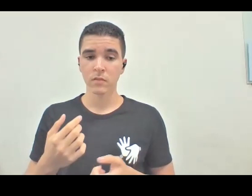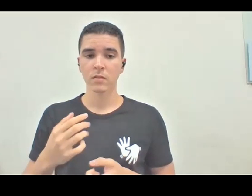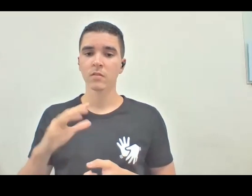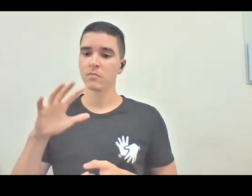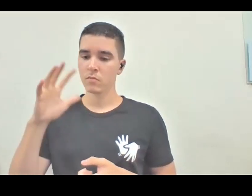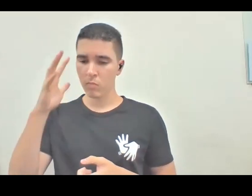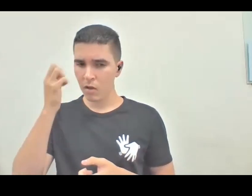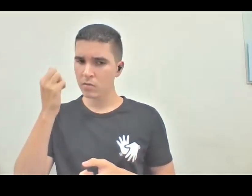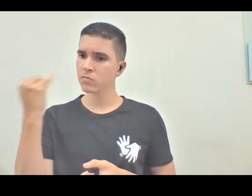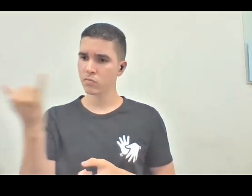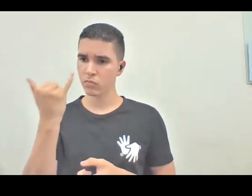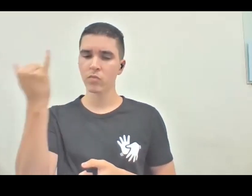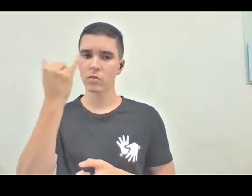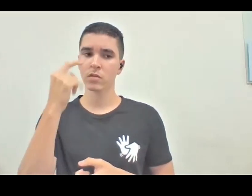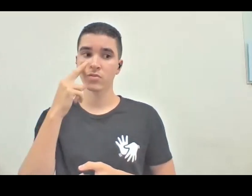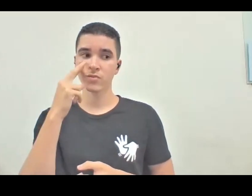também ter uma pessoa,